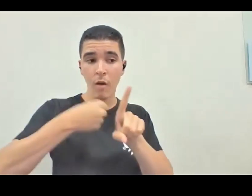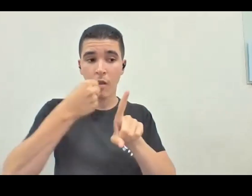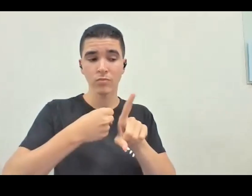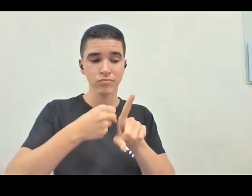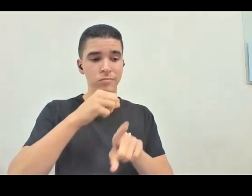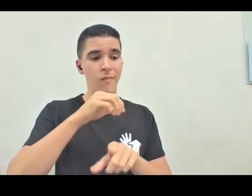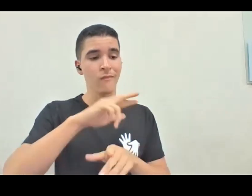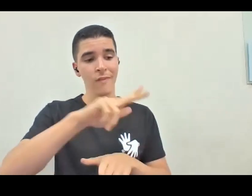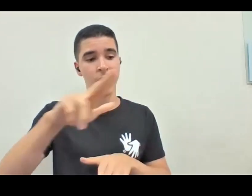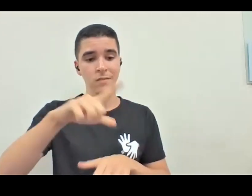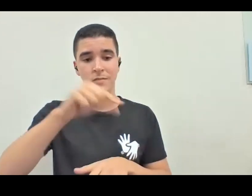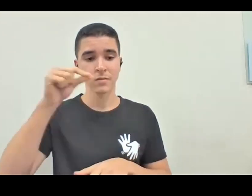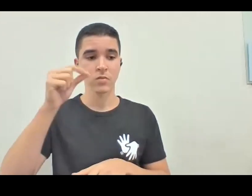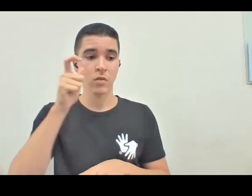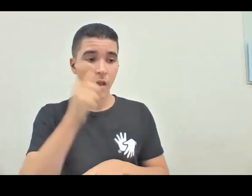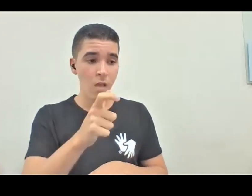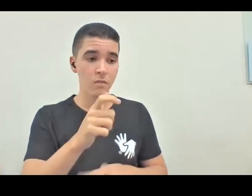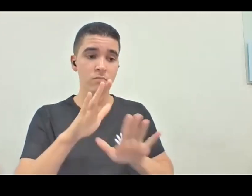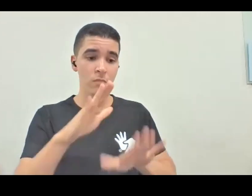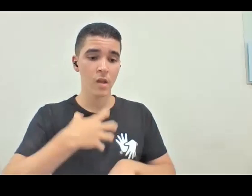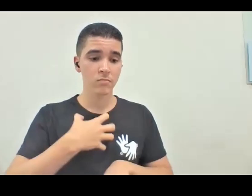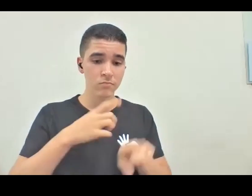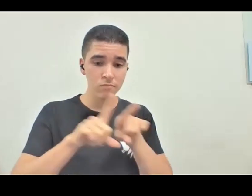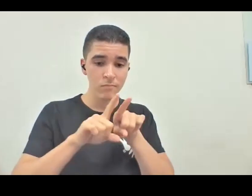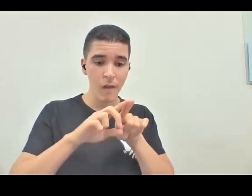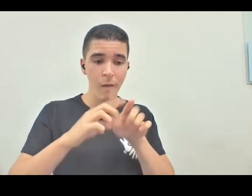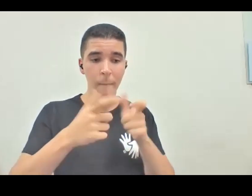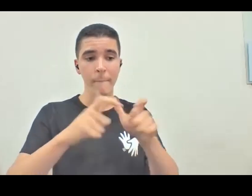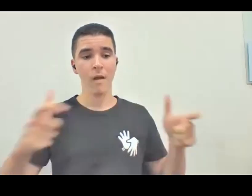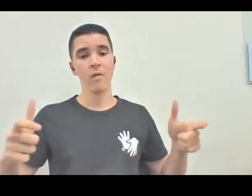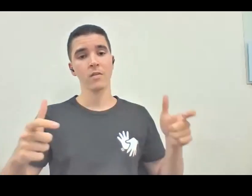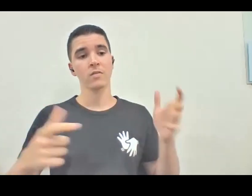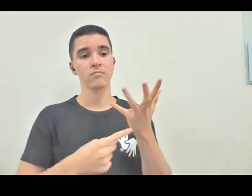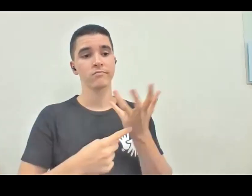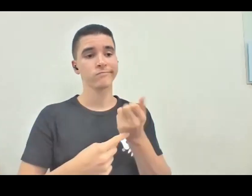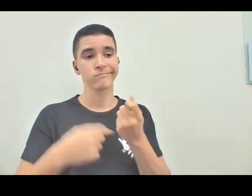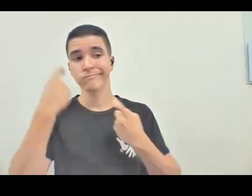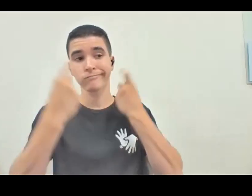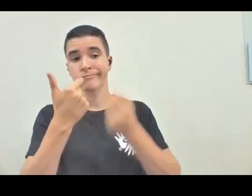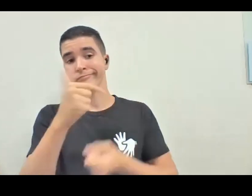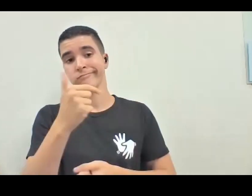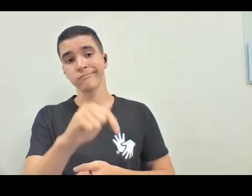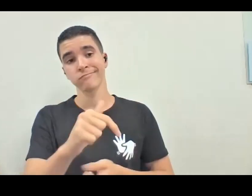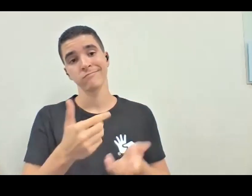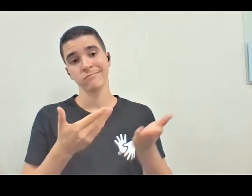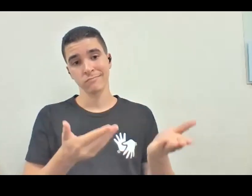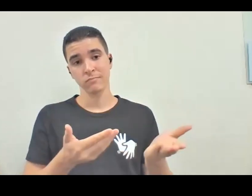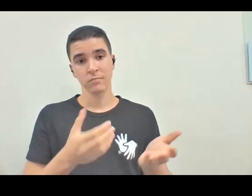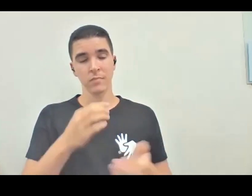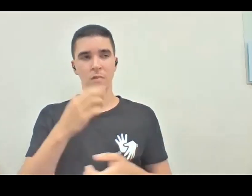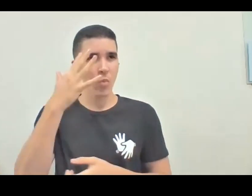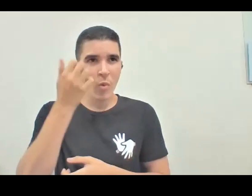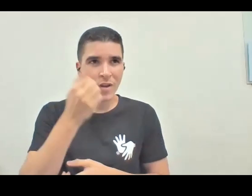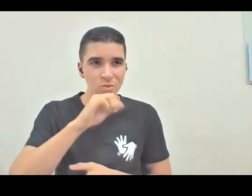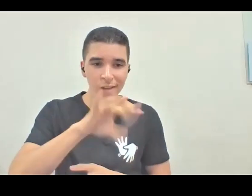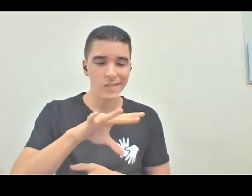interesses, sinto também que a maioria dos curadores não se preocupa com isso. Eu não acho que é só curadores, porque